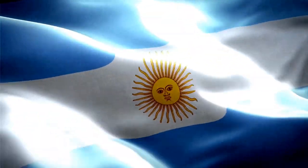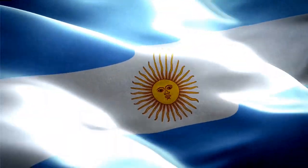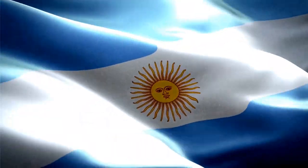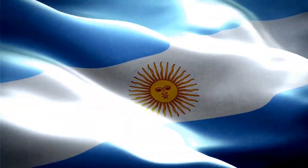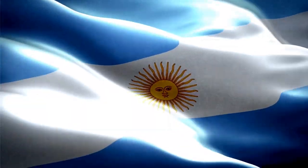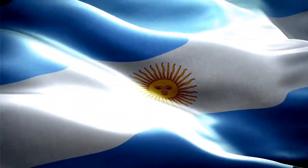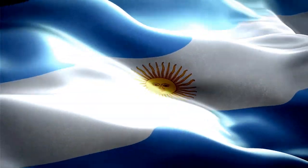los responden al Gracias.